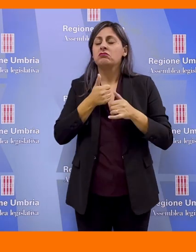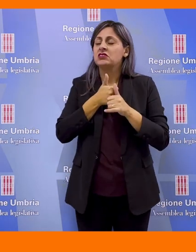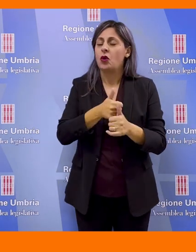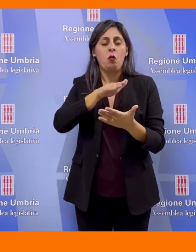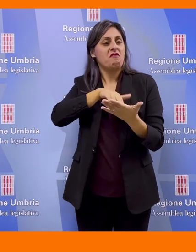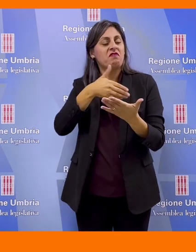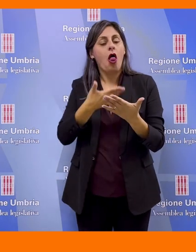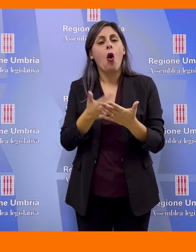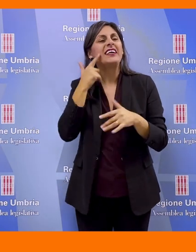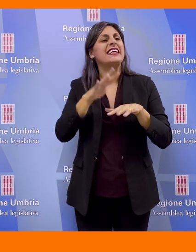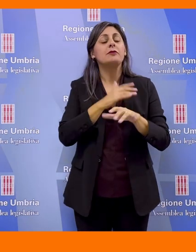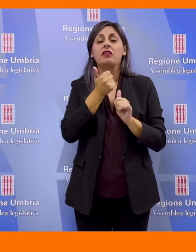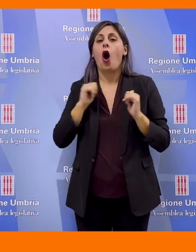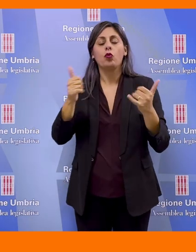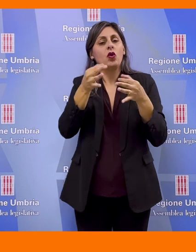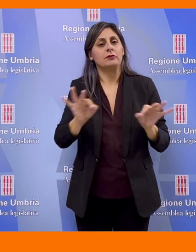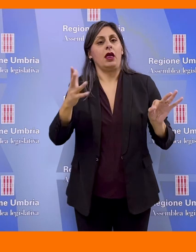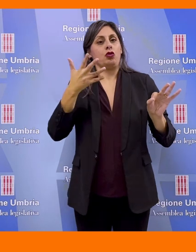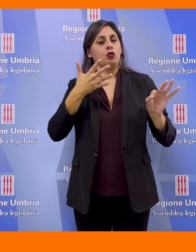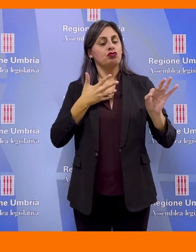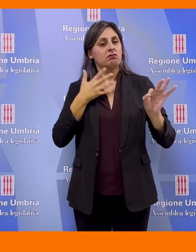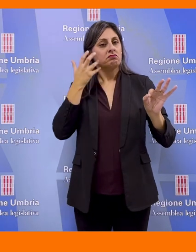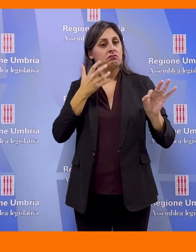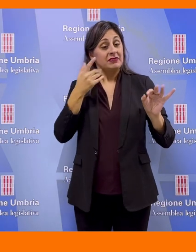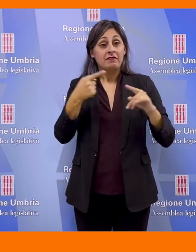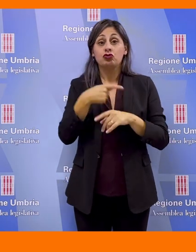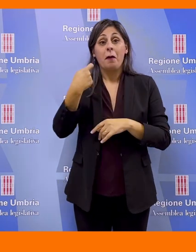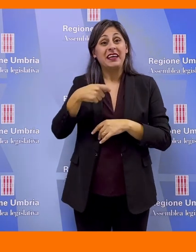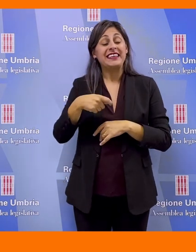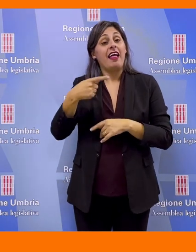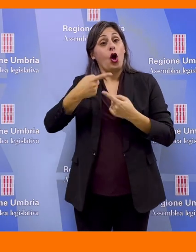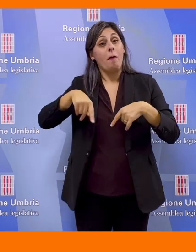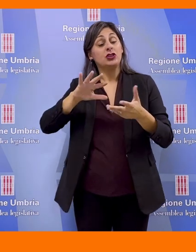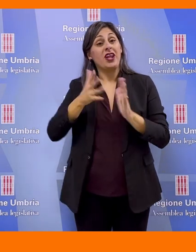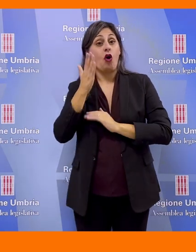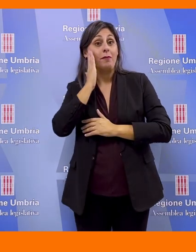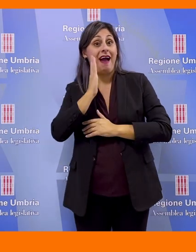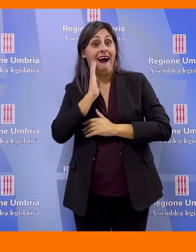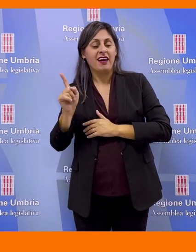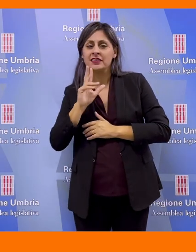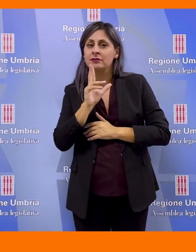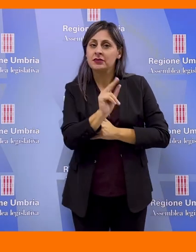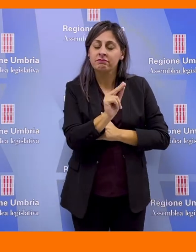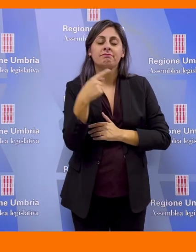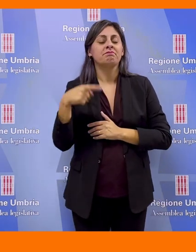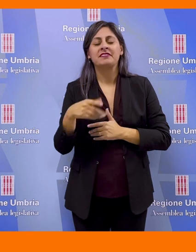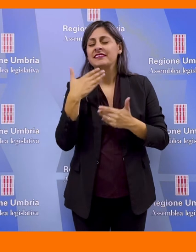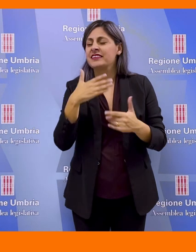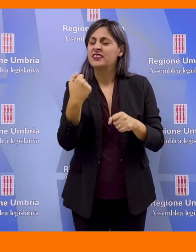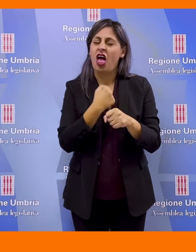dei valori e delle sensibilità di ciascuno. Mentre per il Presidente della Commissione Riforme, Daniele Carissimi, si tratta del frutto di un lavoro